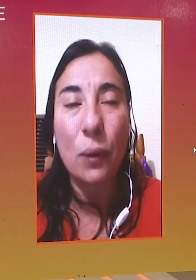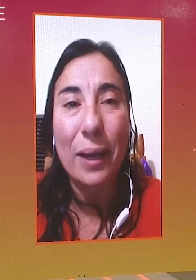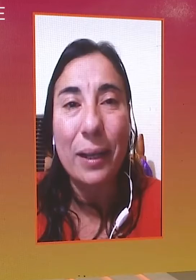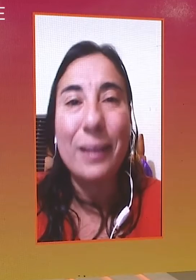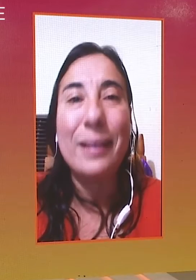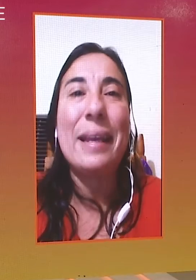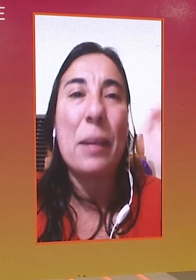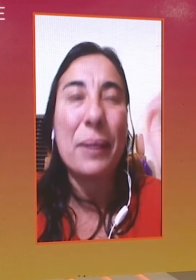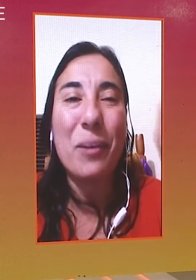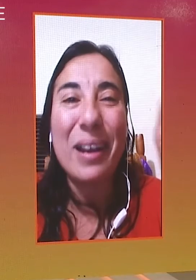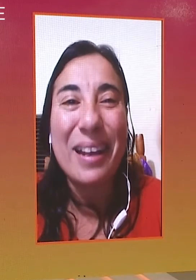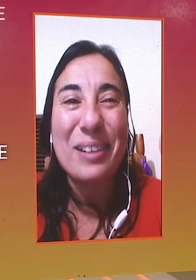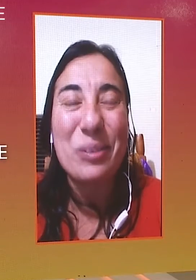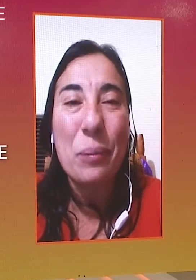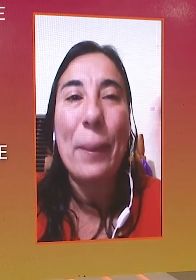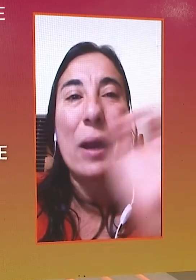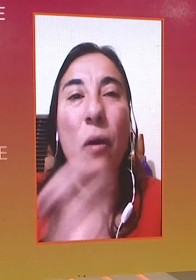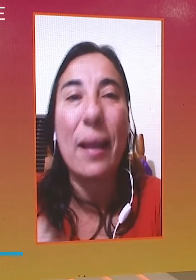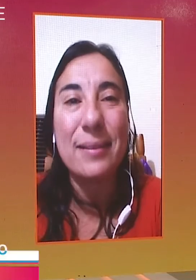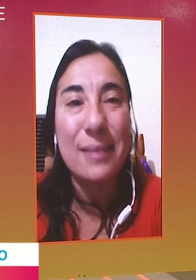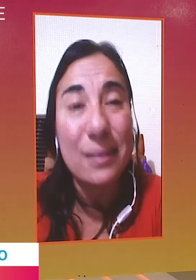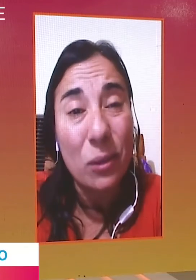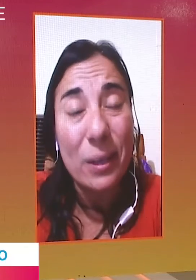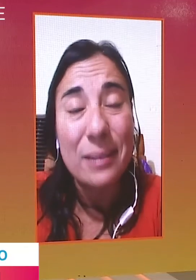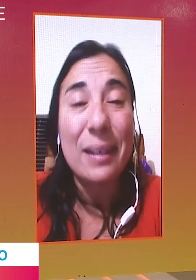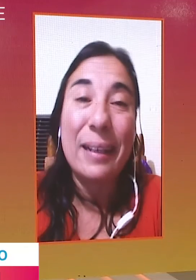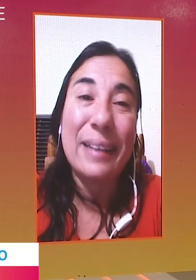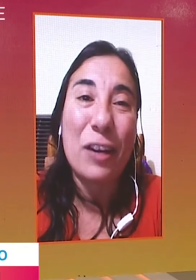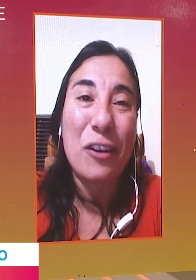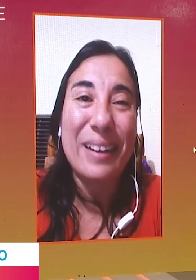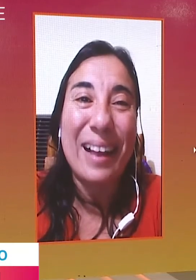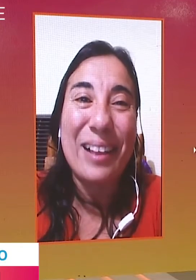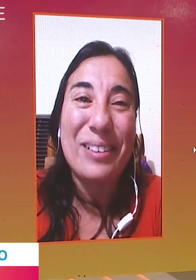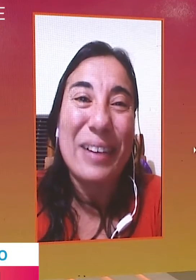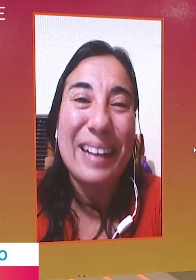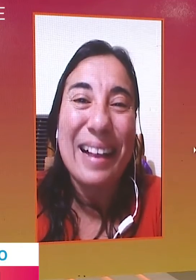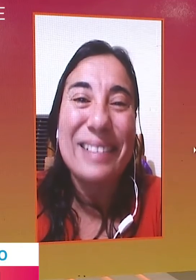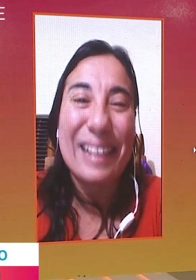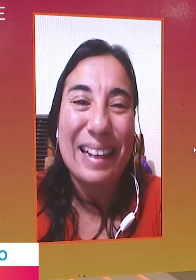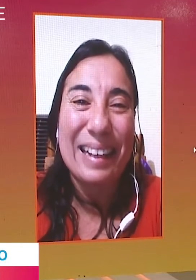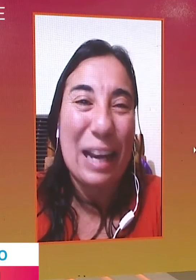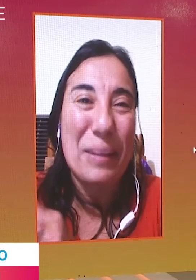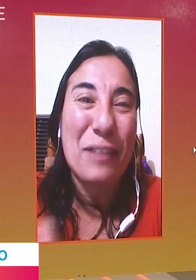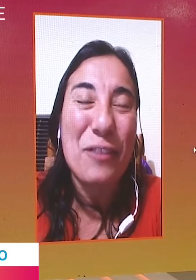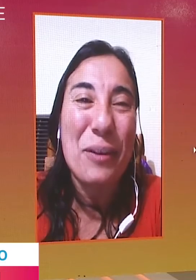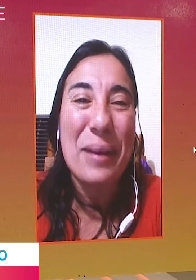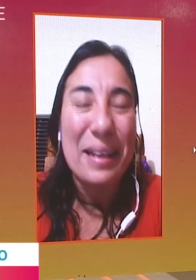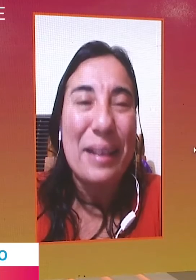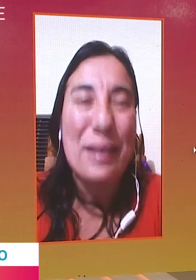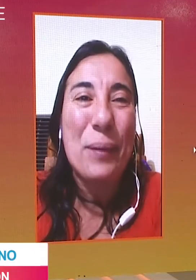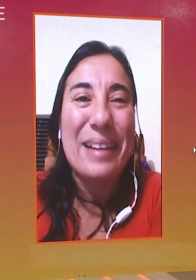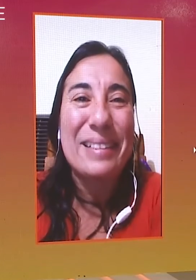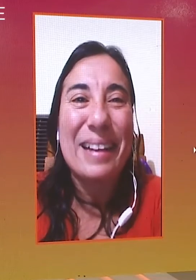.ar y le mandamos al link de Zoom para hoy a las 16 horas estar conectados o conectadas en la plataforma